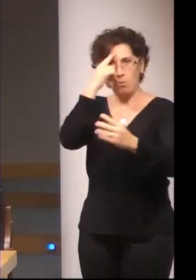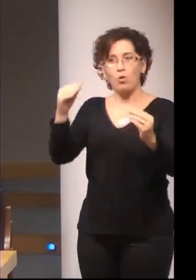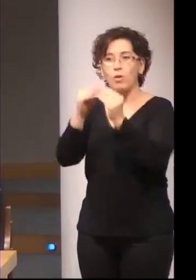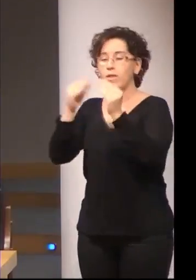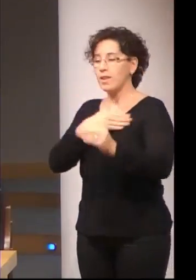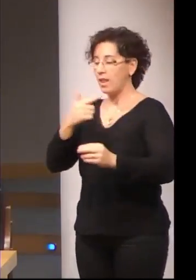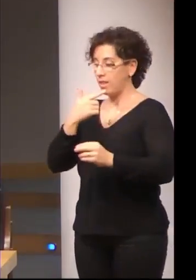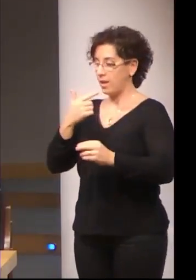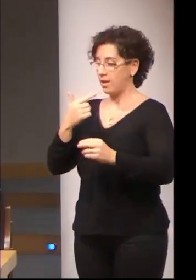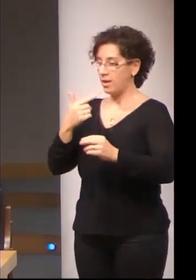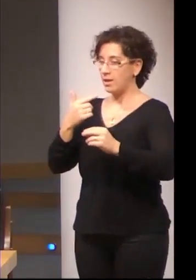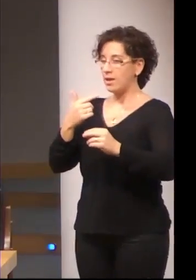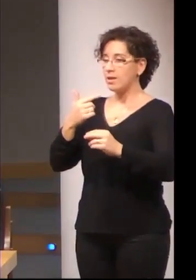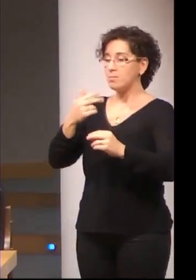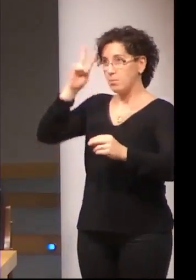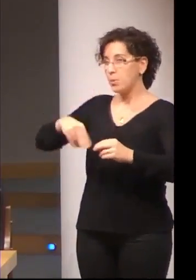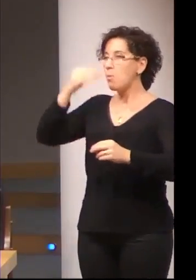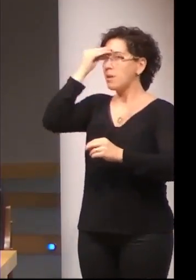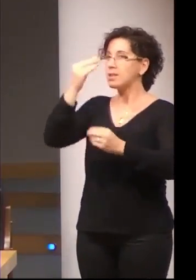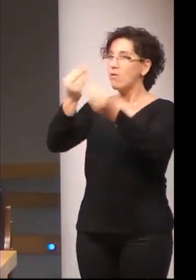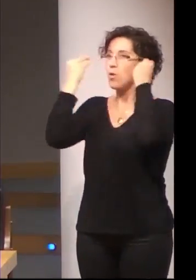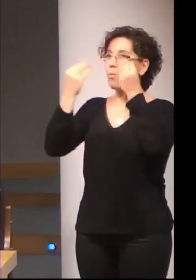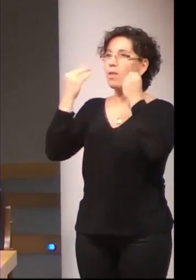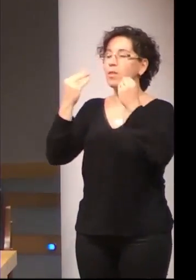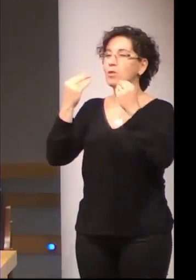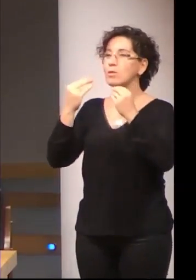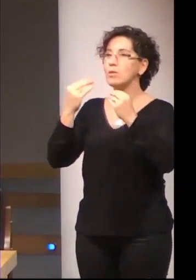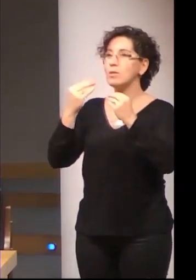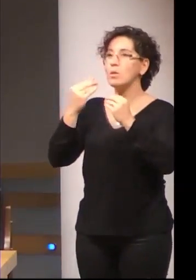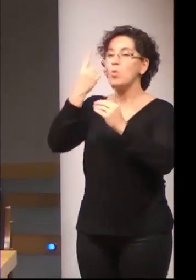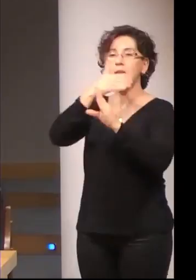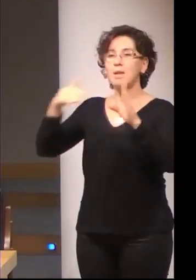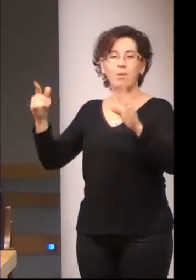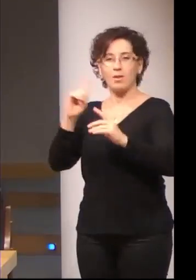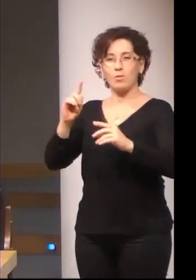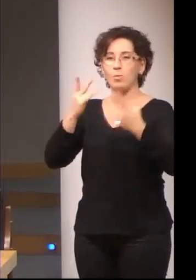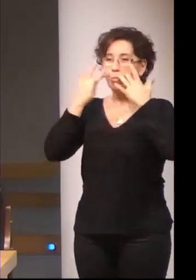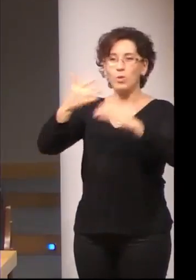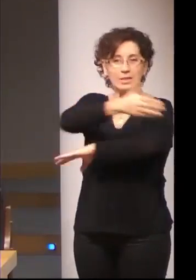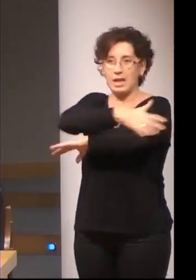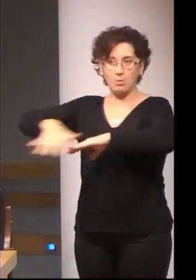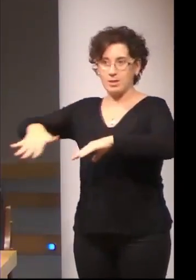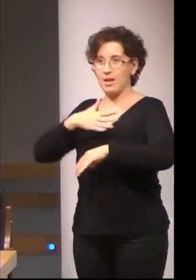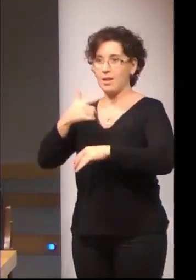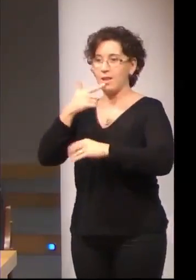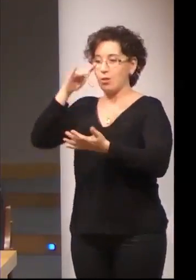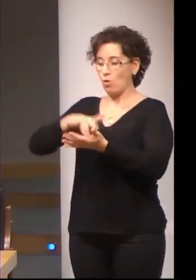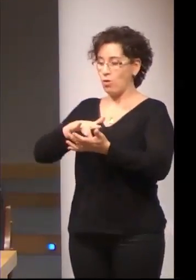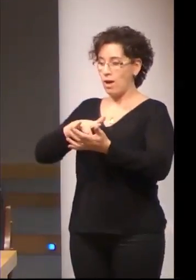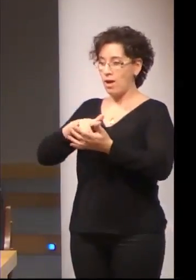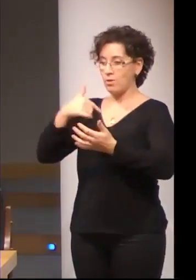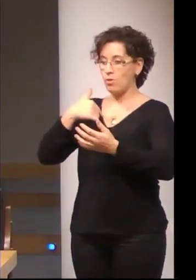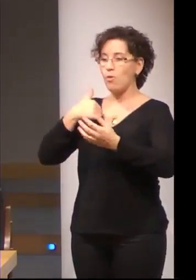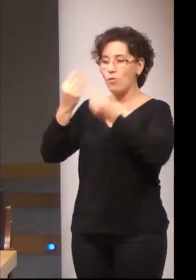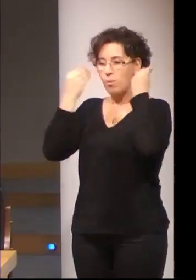formándose porque se encuentra que el ciclo formativo se le ha quedado pequeño y han avanzado ¿no? le dan